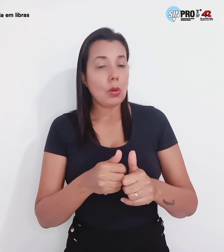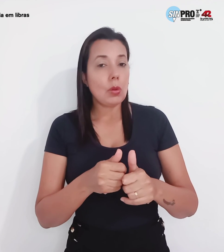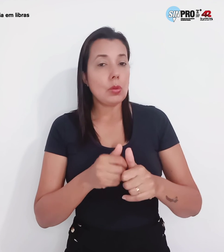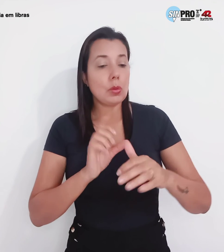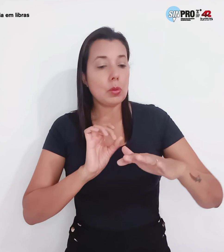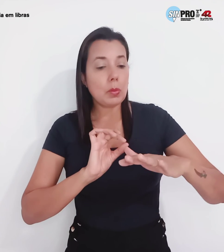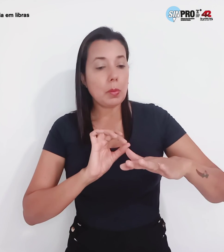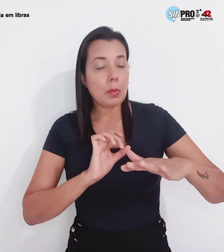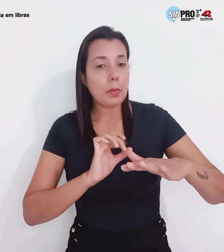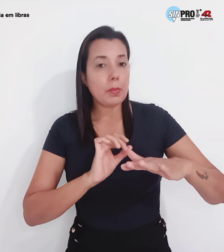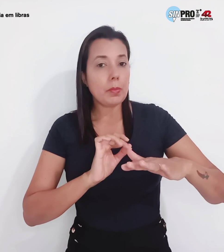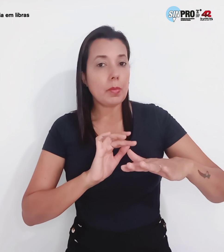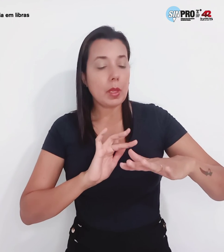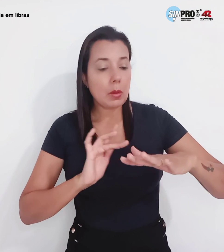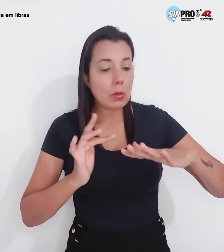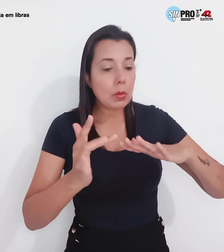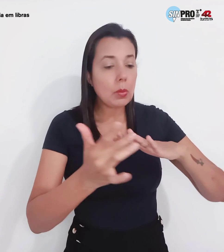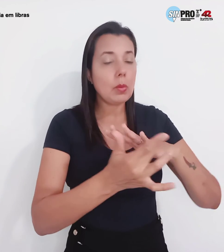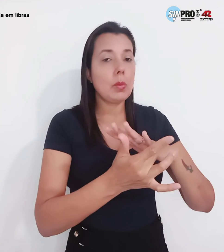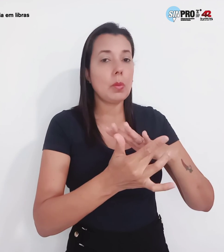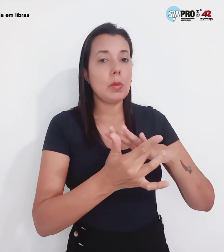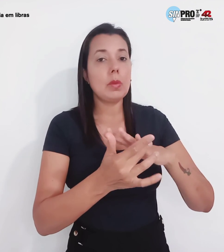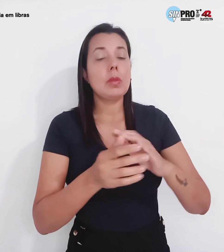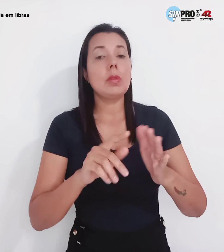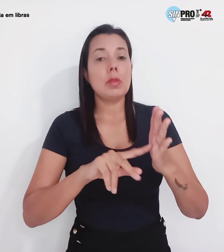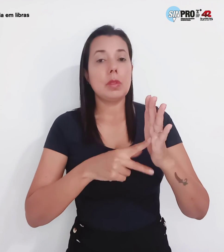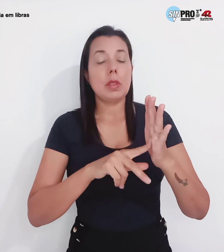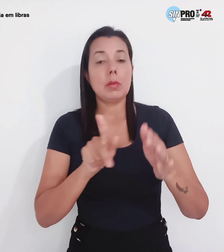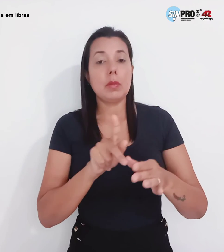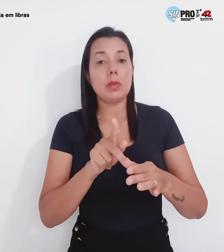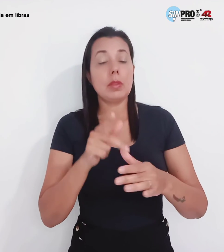digitais do SimproDF. Acesse os links.